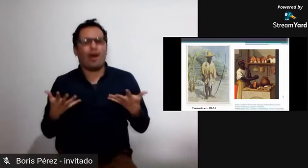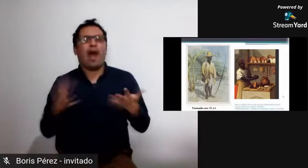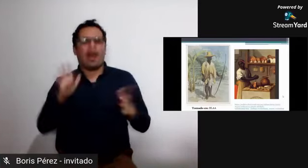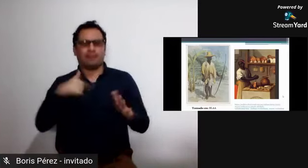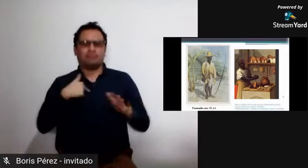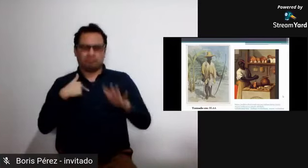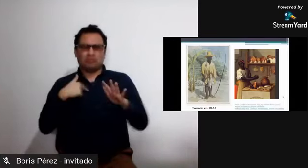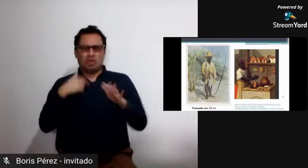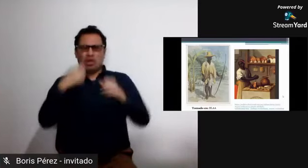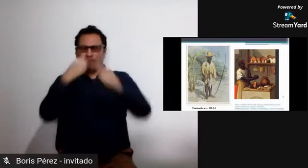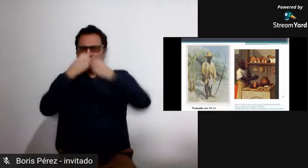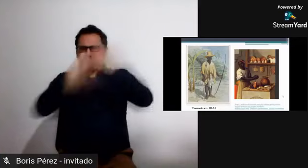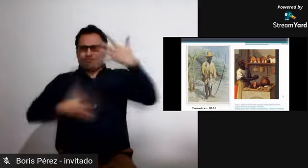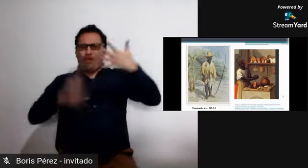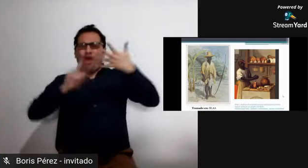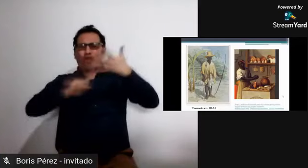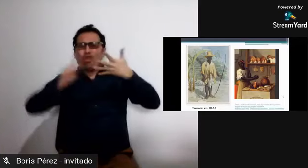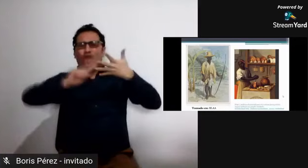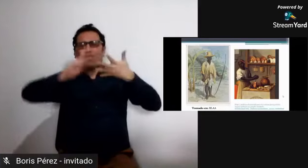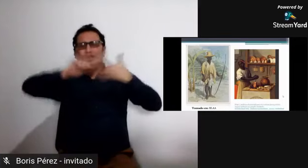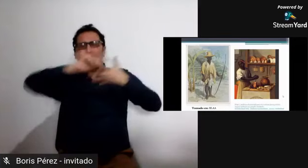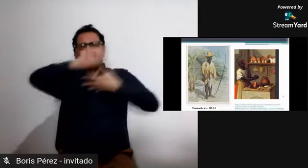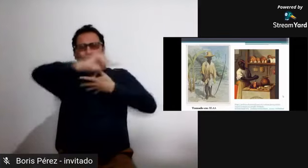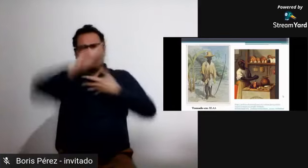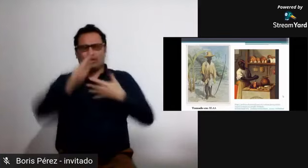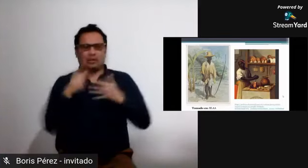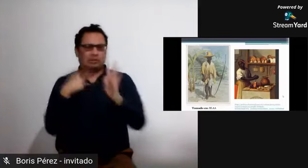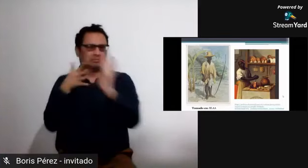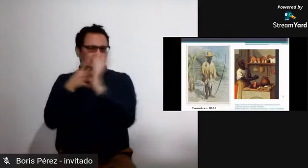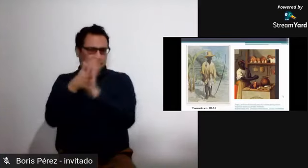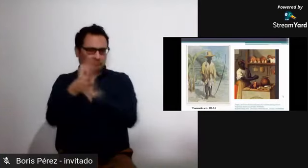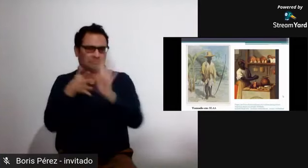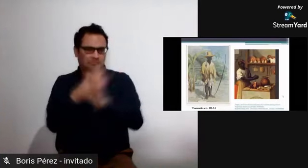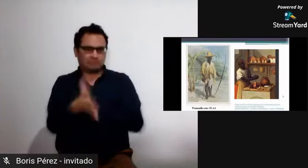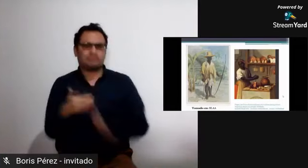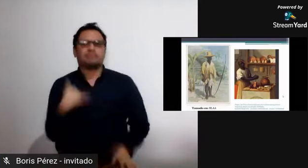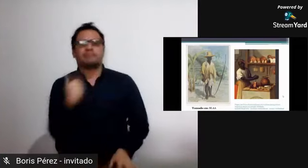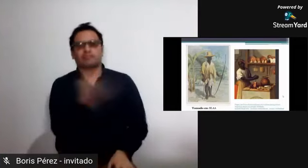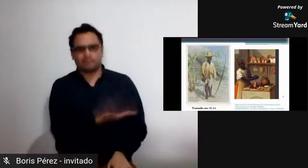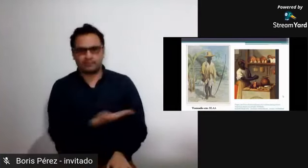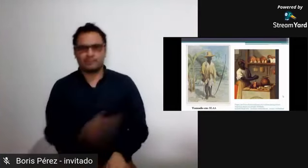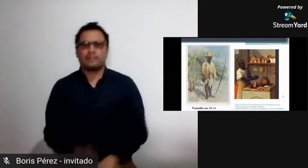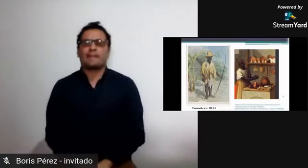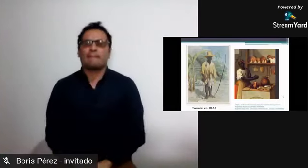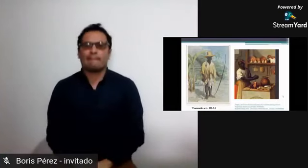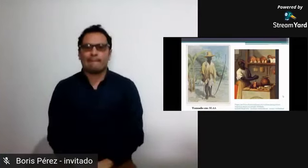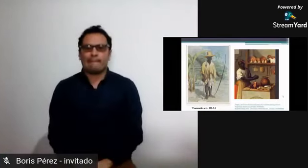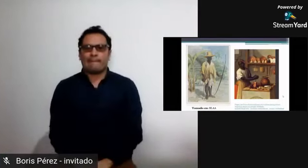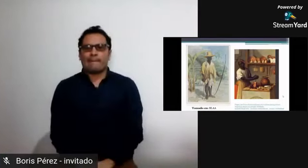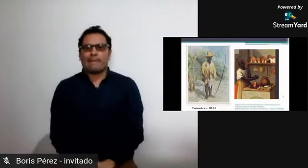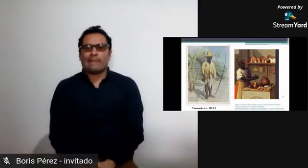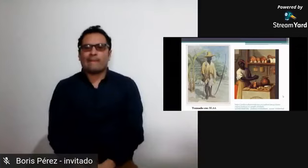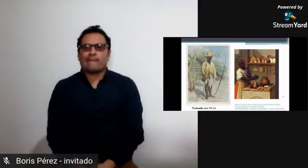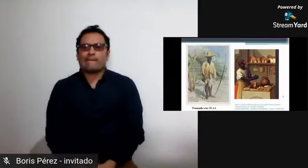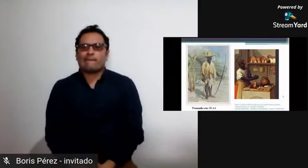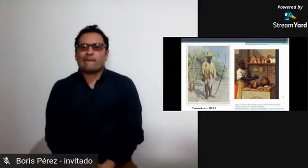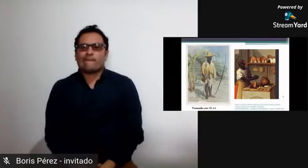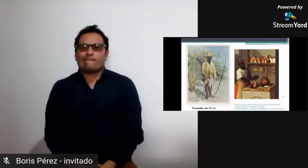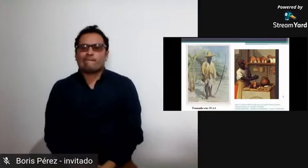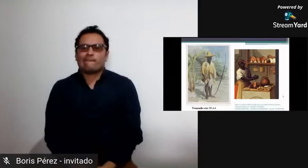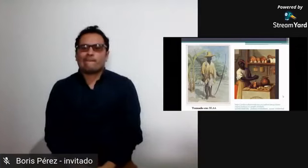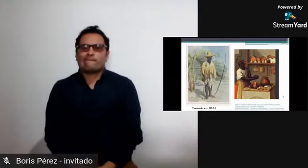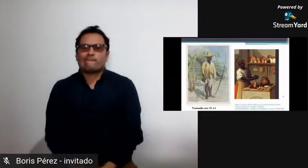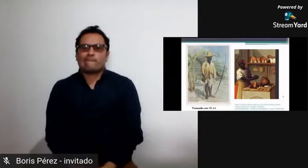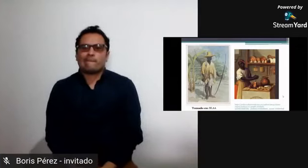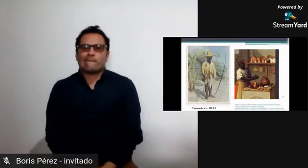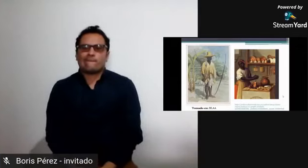cómo lograban esta libertad si puedo contarles varias varias situaciones